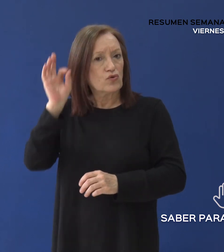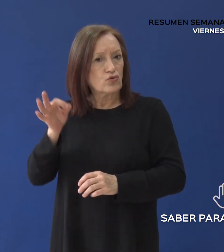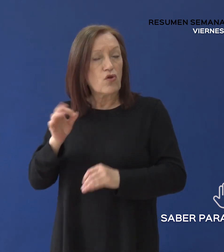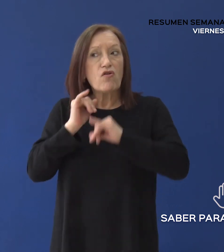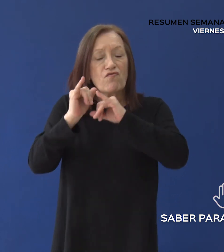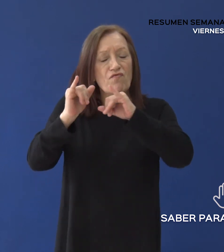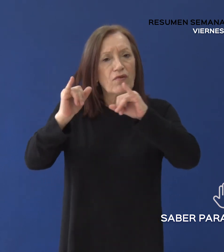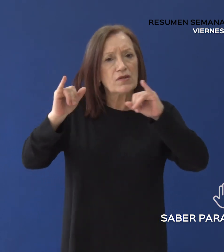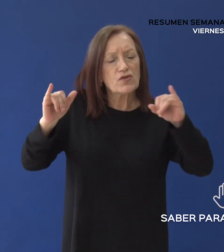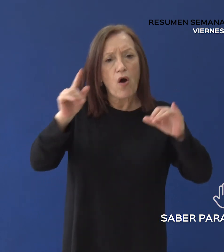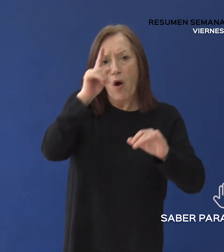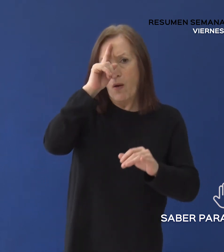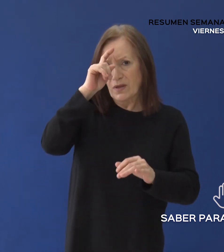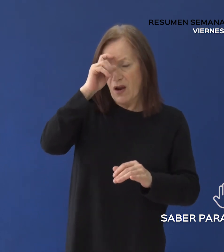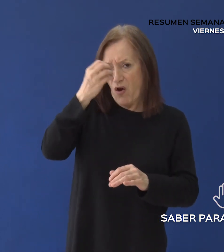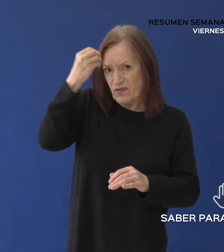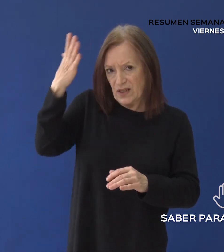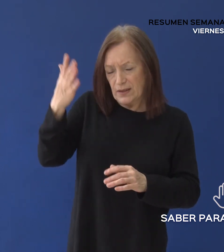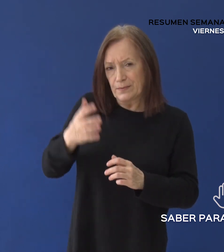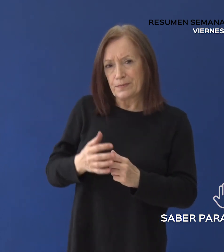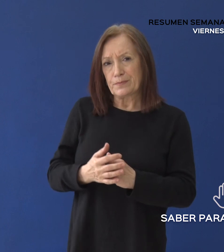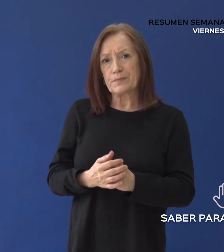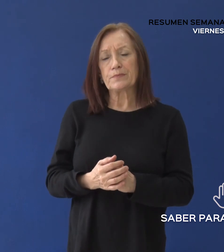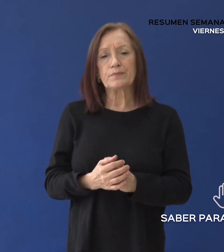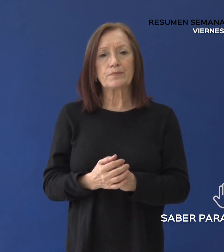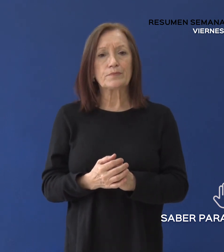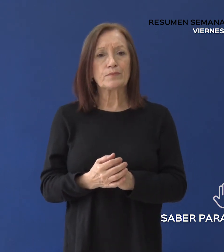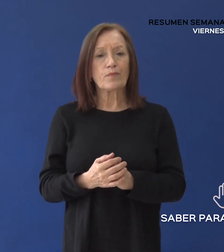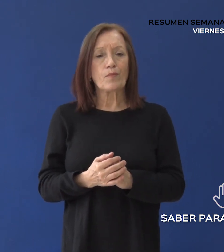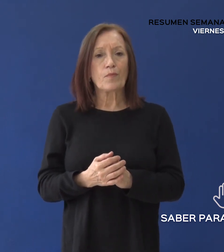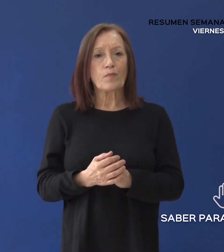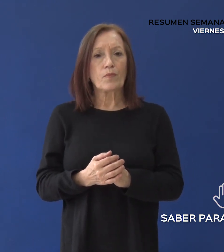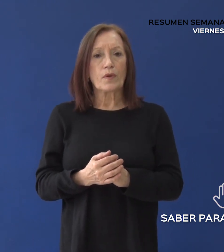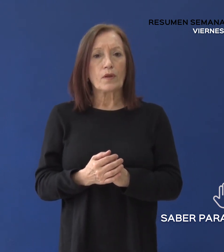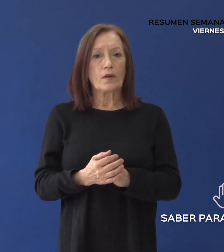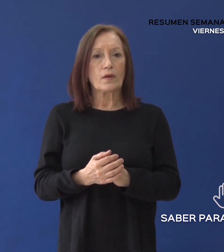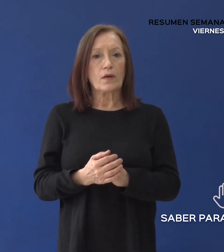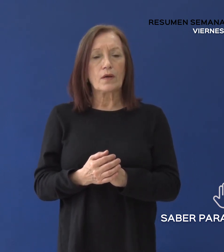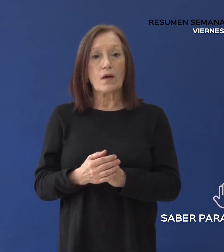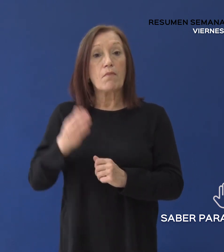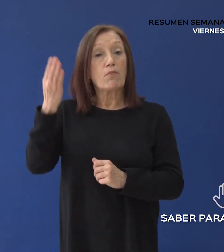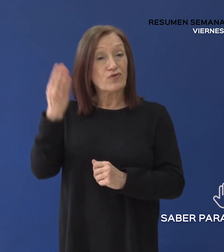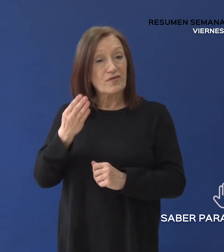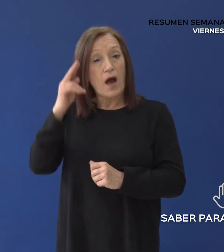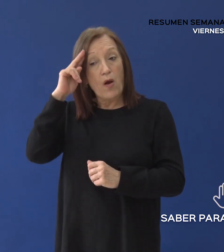porcentaje de